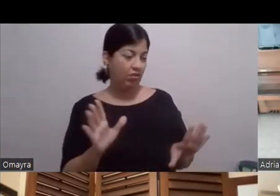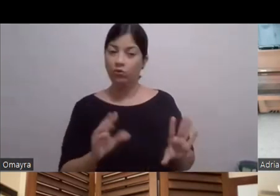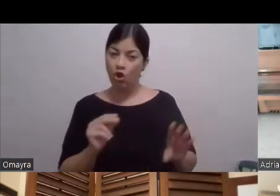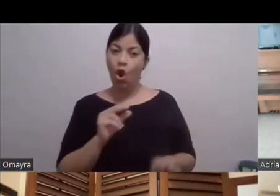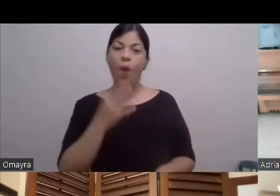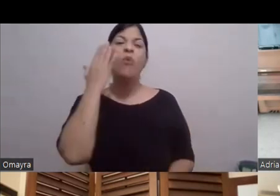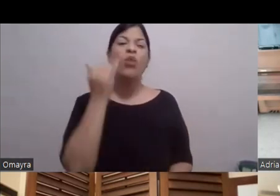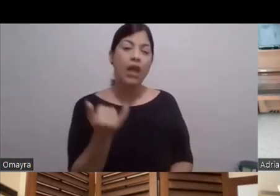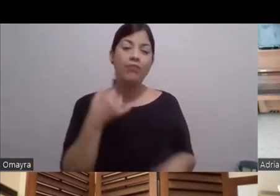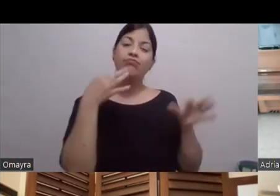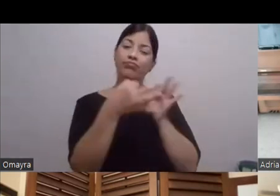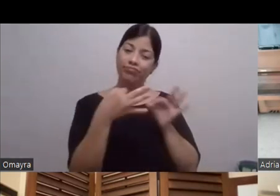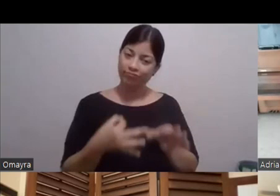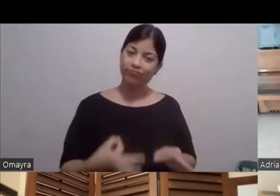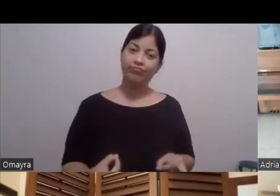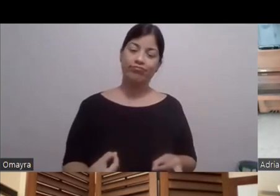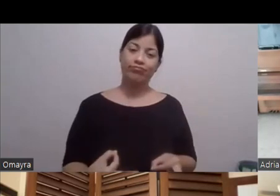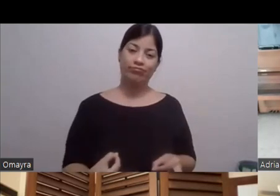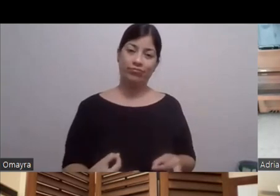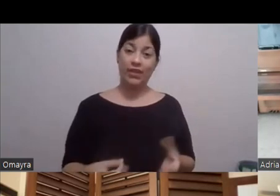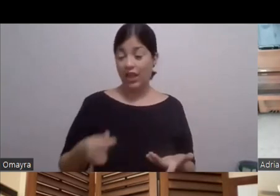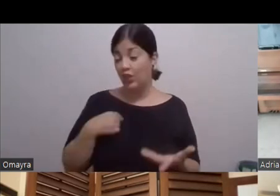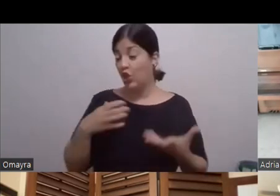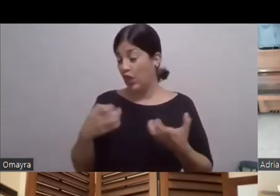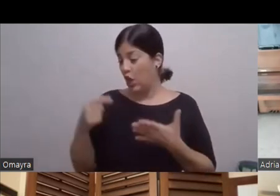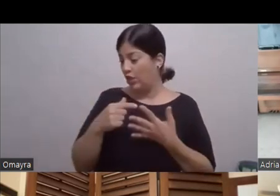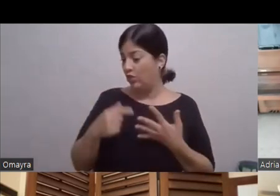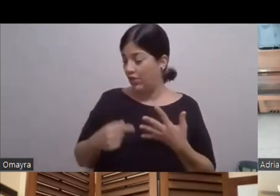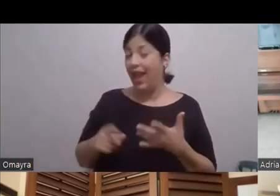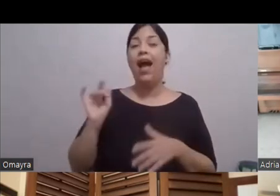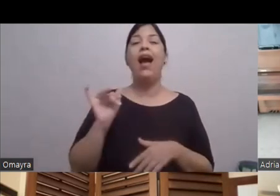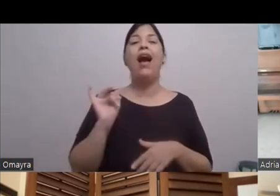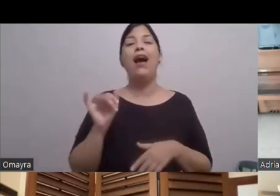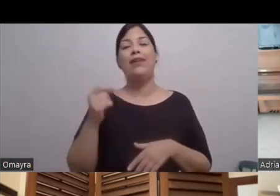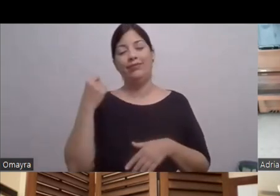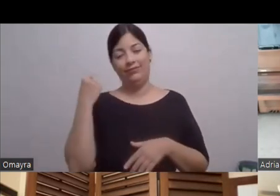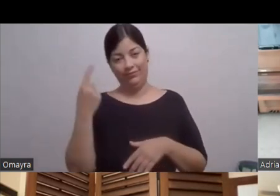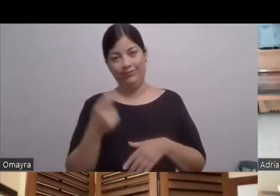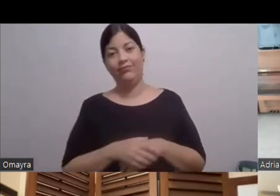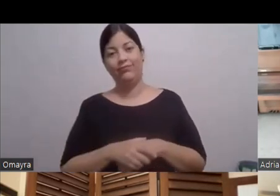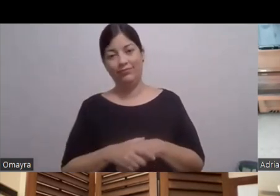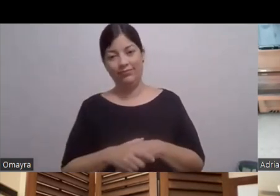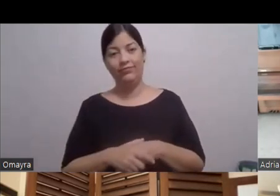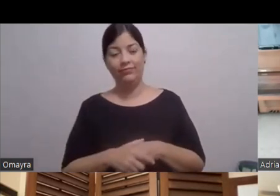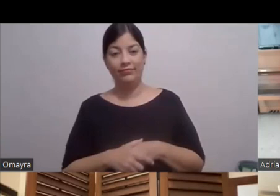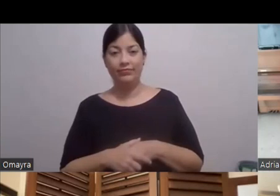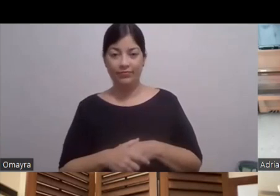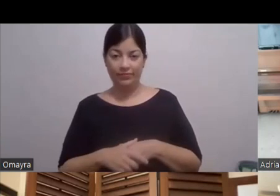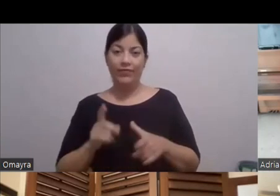te decía No, no Porque es que yo quiero Esto, quiero esto Quiero este personaje Ah, ok, chévere Claro, se notaba Y entonces uno trabajaba A raíz de lo que él Iba